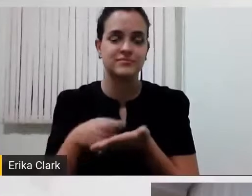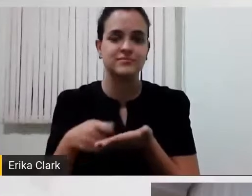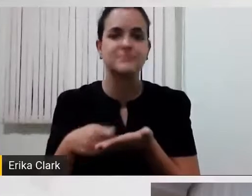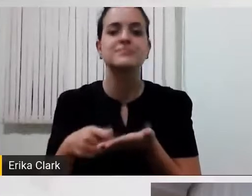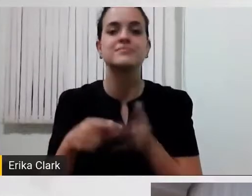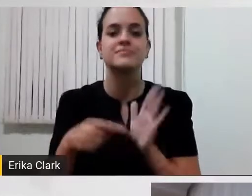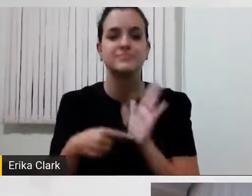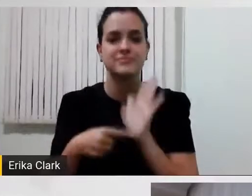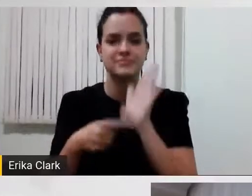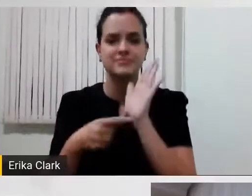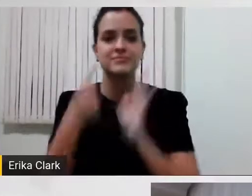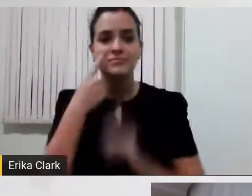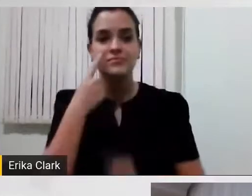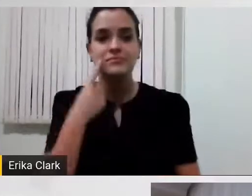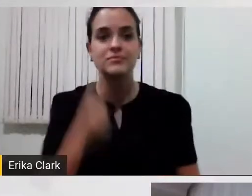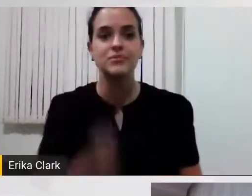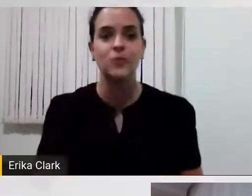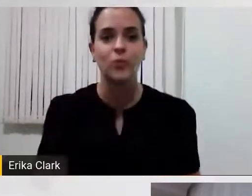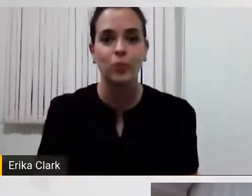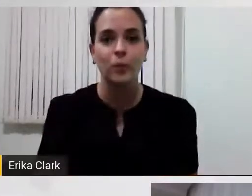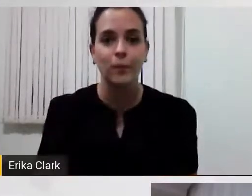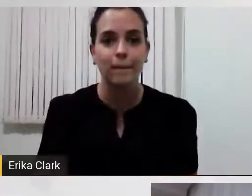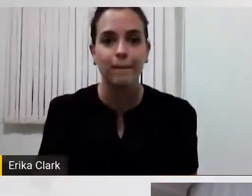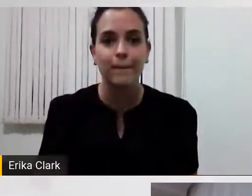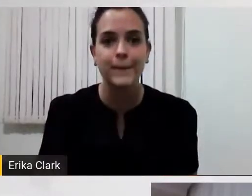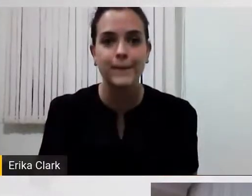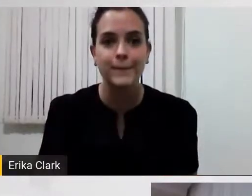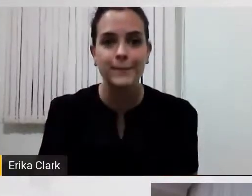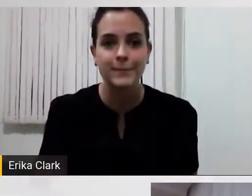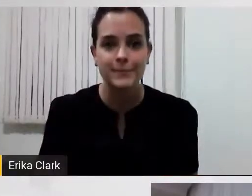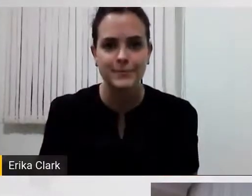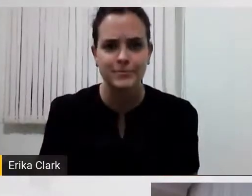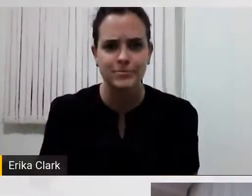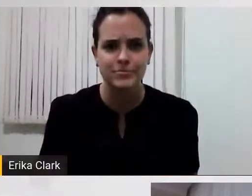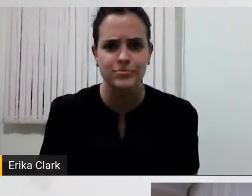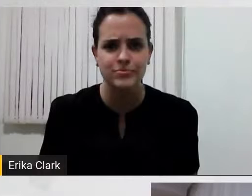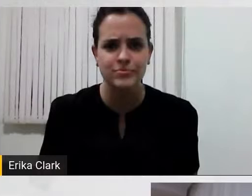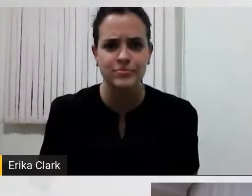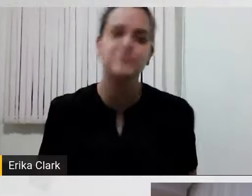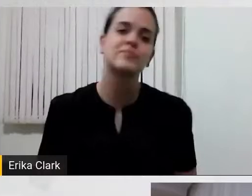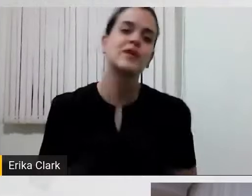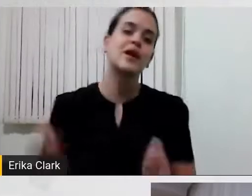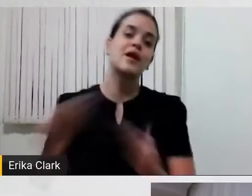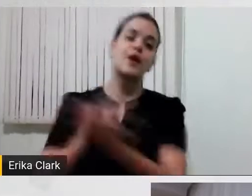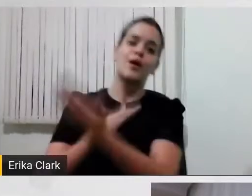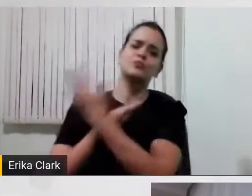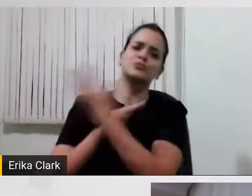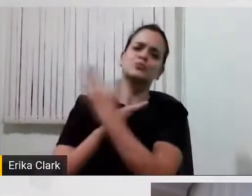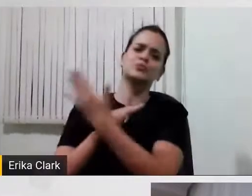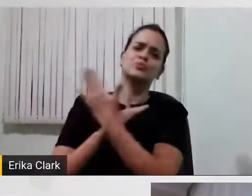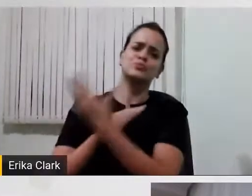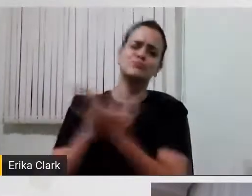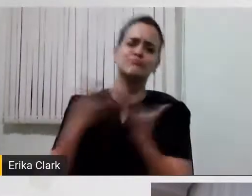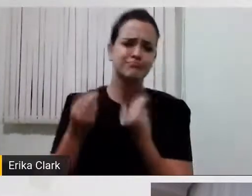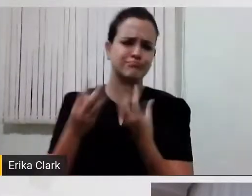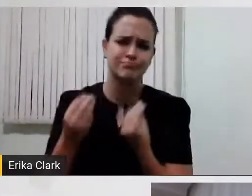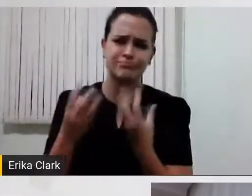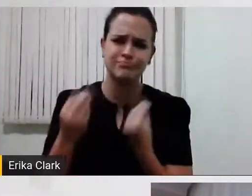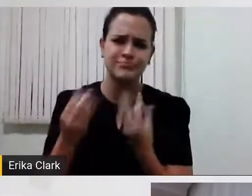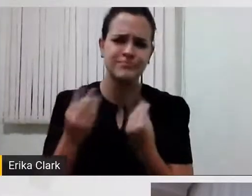Isto. Bom? Ótimo. É meu grande companheiro para usar uma coisa da Era dos Dinossauros, que é talão